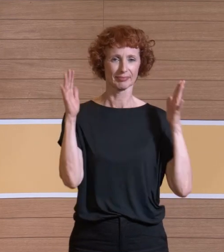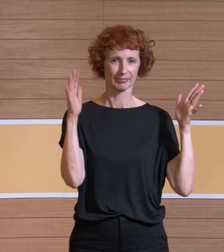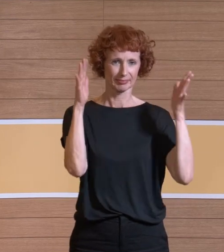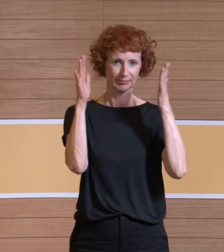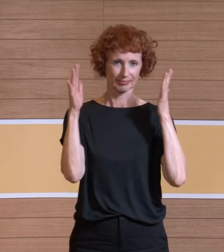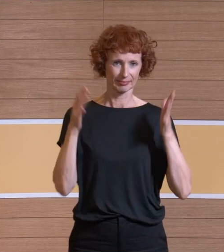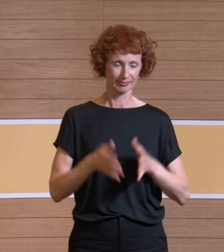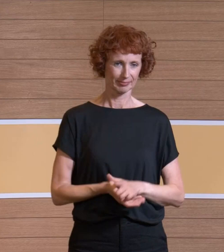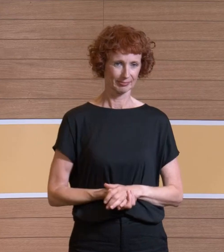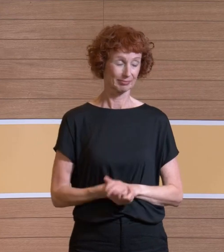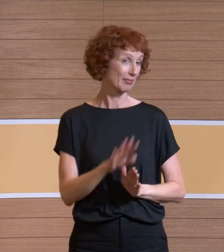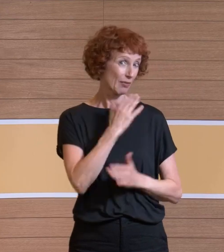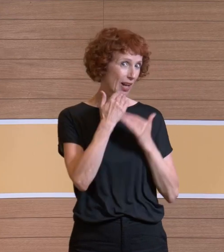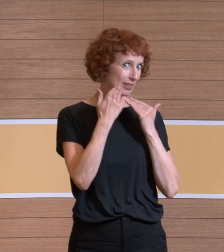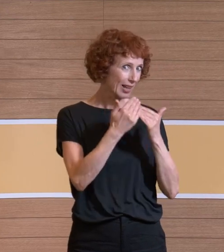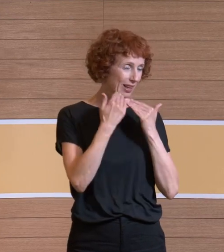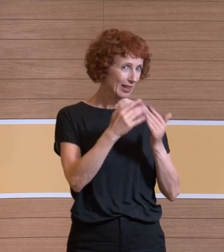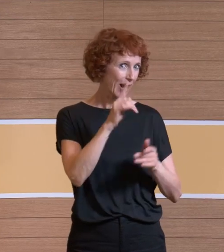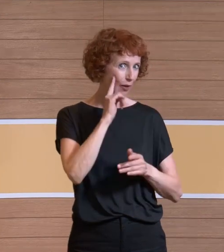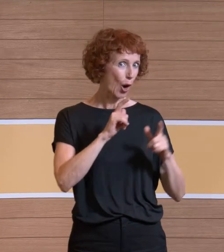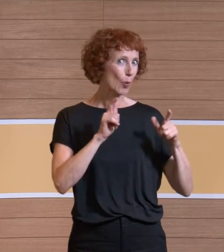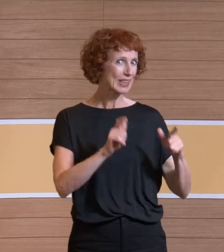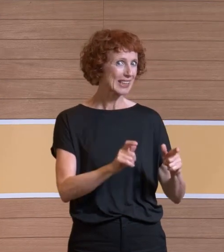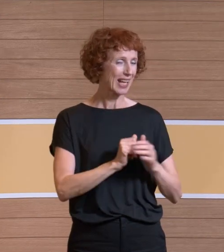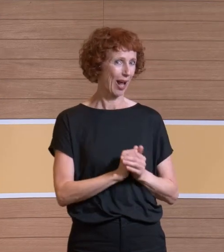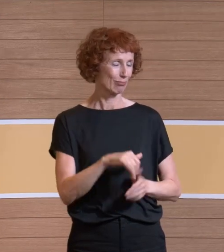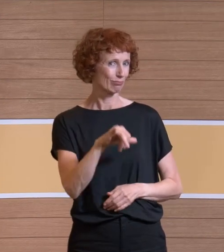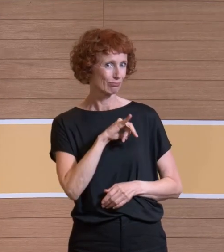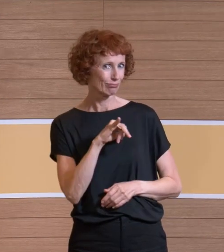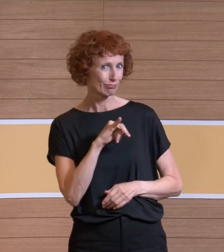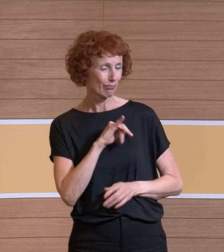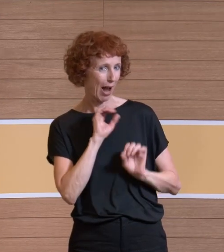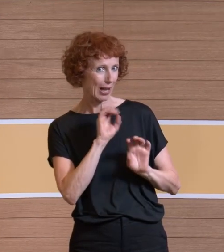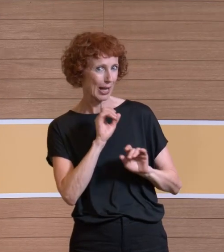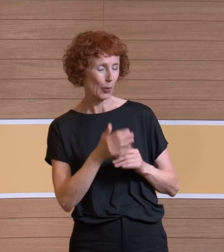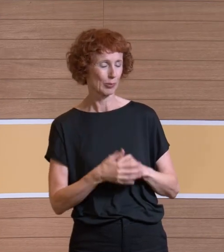Ja, ganz herzlichen Dank, Frau Ziegler, für die spannenden Ausführungen.